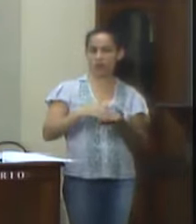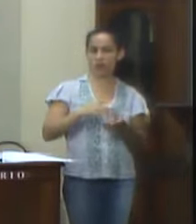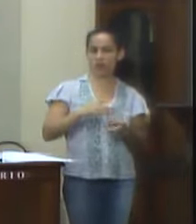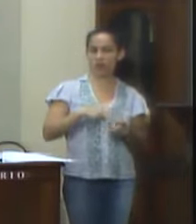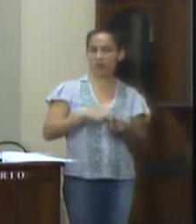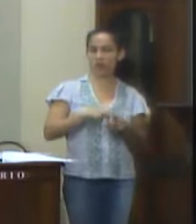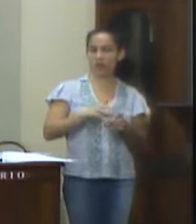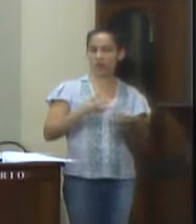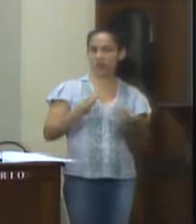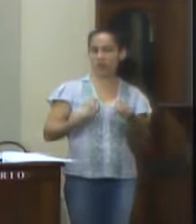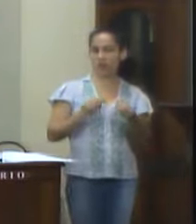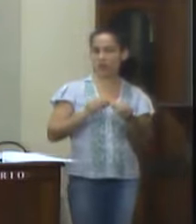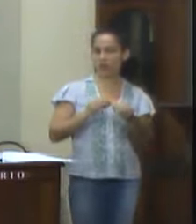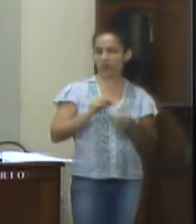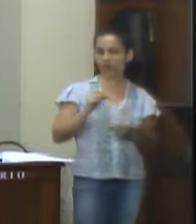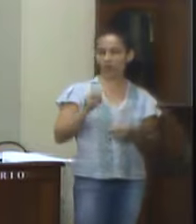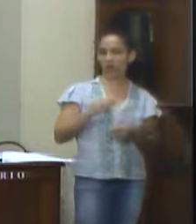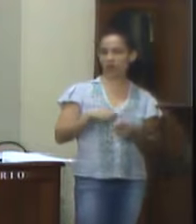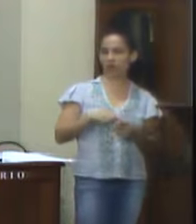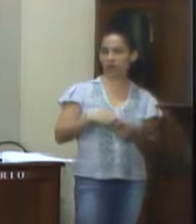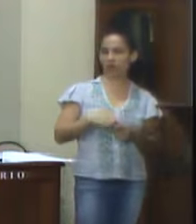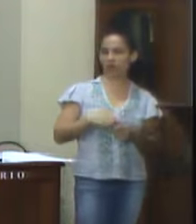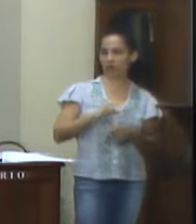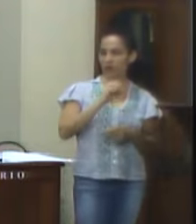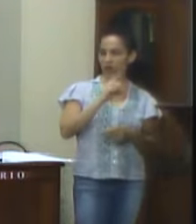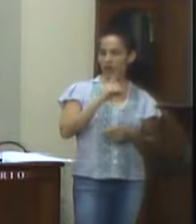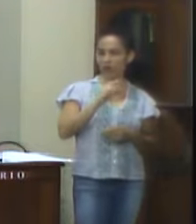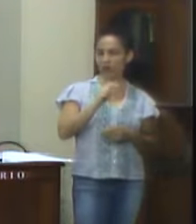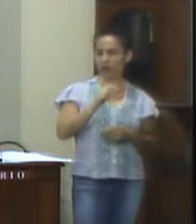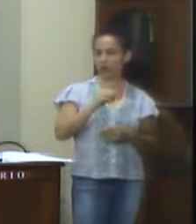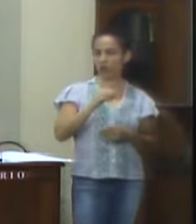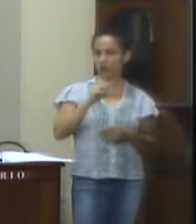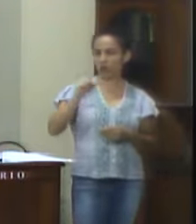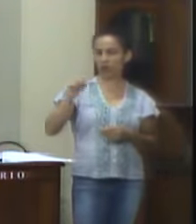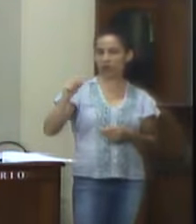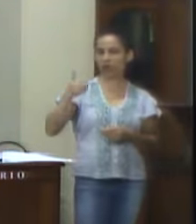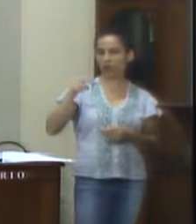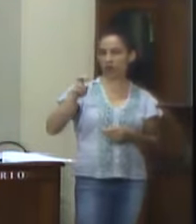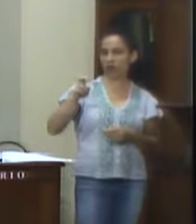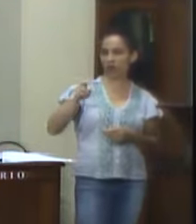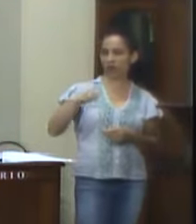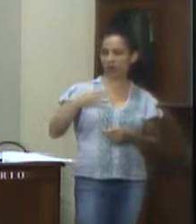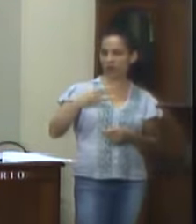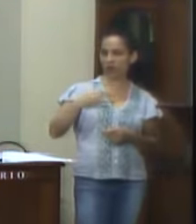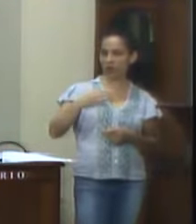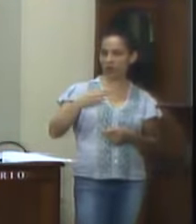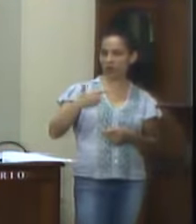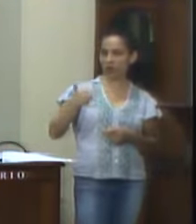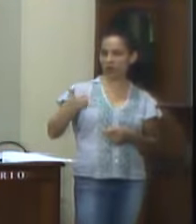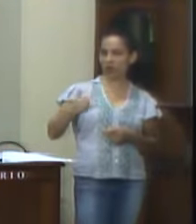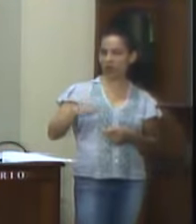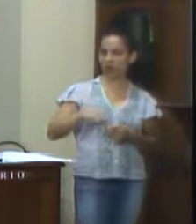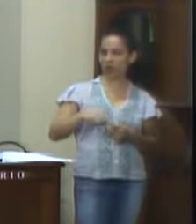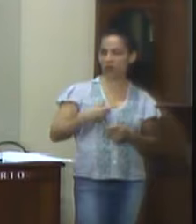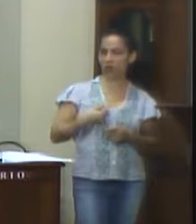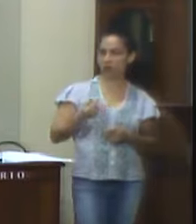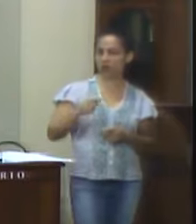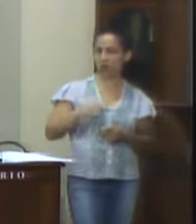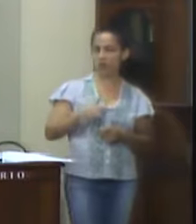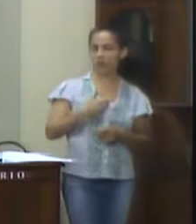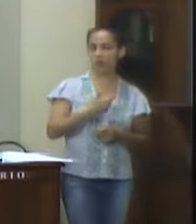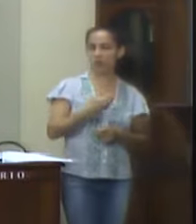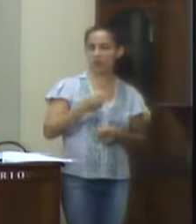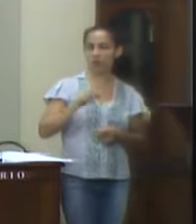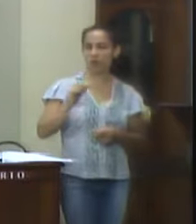Civil, Projeto Atividade, 1.009, Código 881545121, com o valor de 20